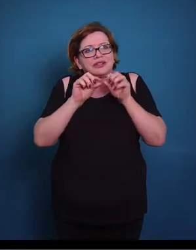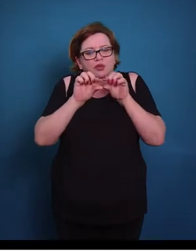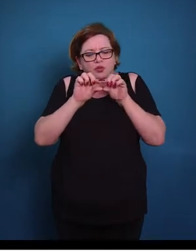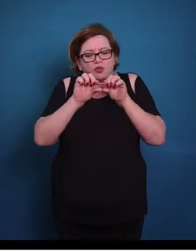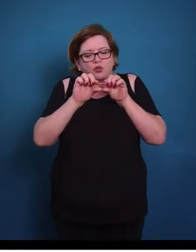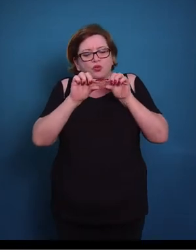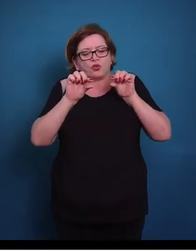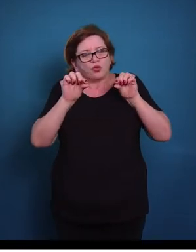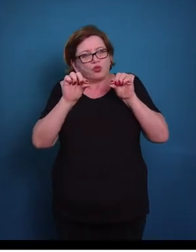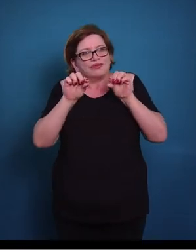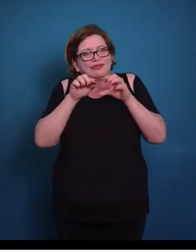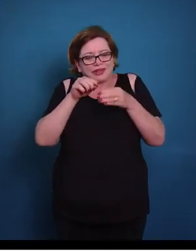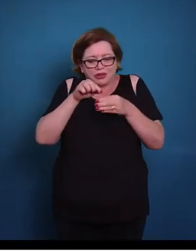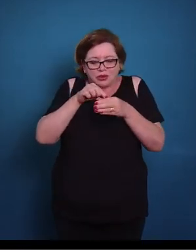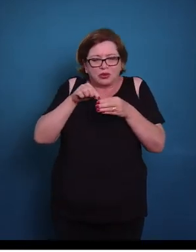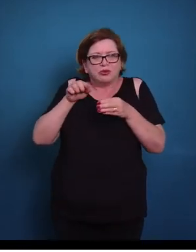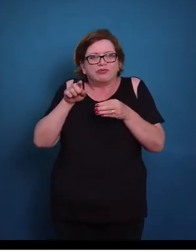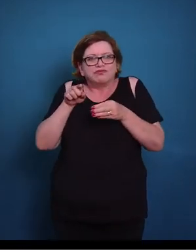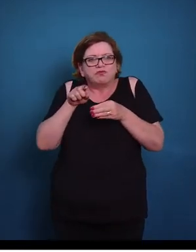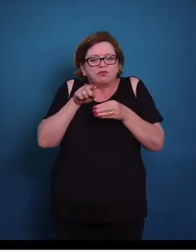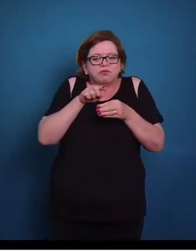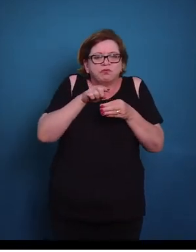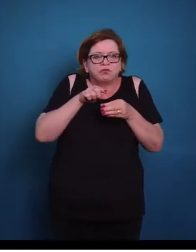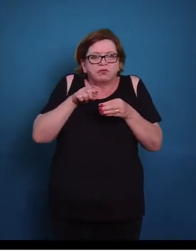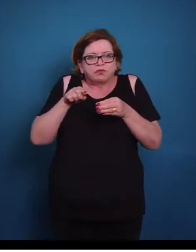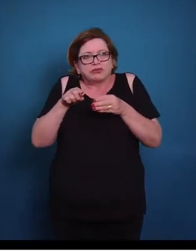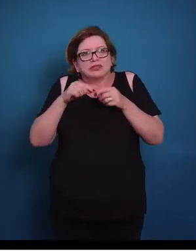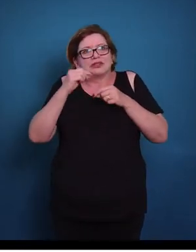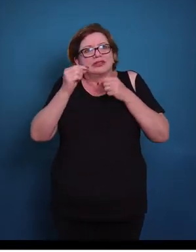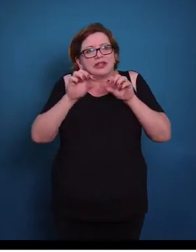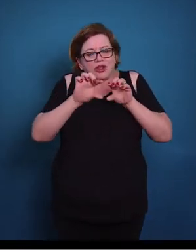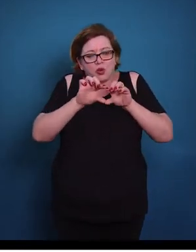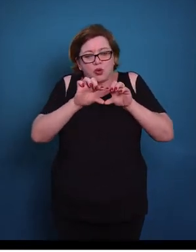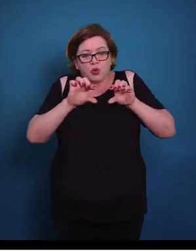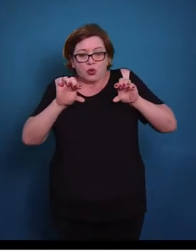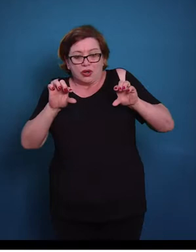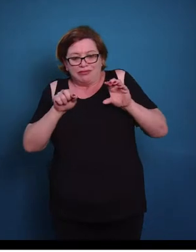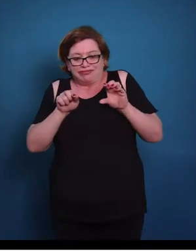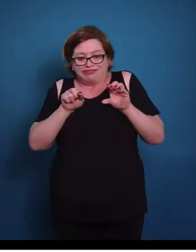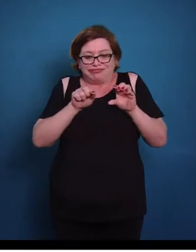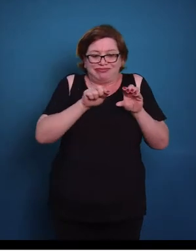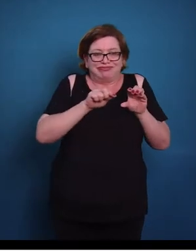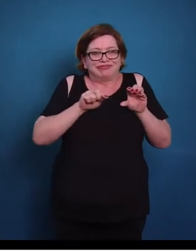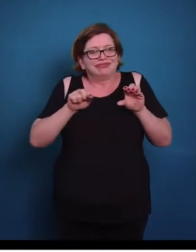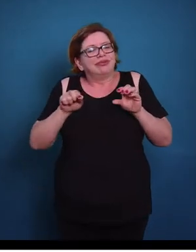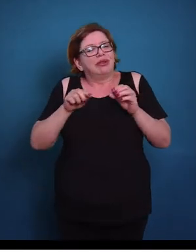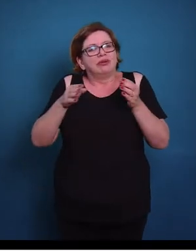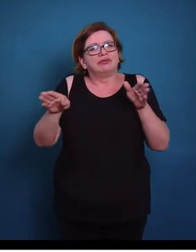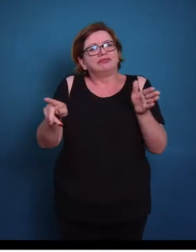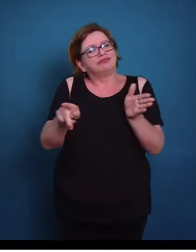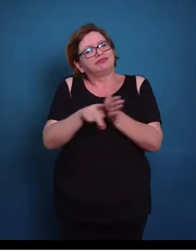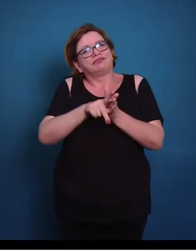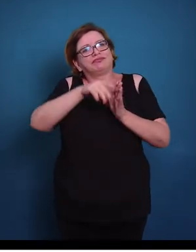alongado. Então nós temos aqui células longas com núcleos alongados que ficam na base